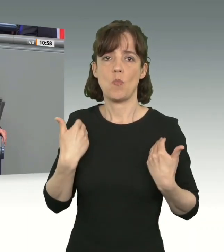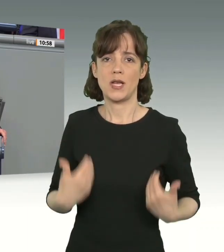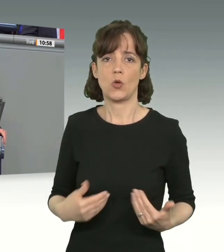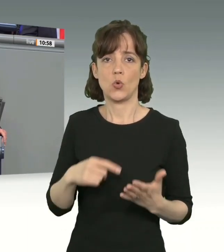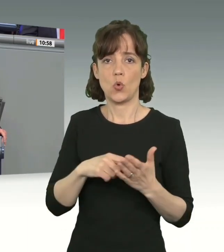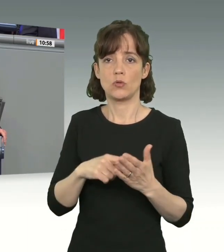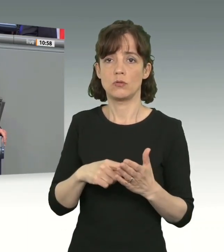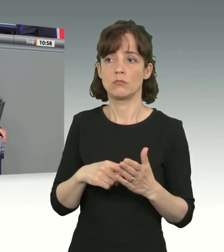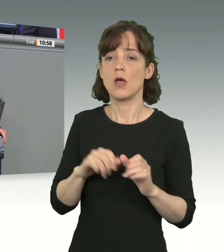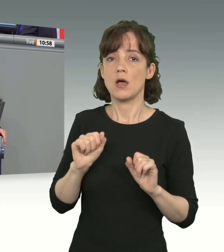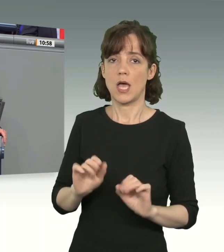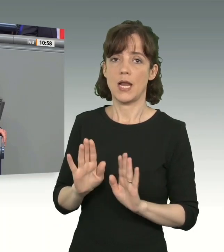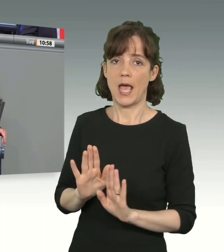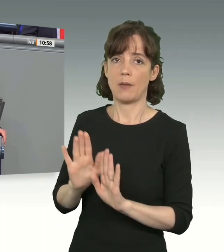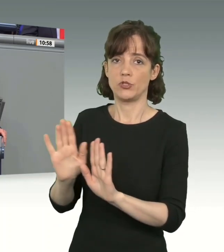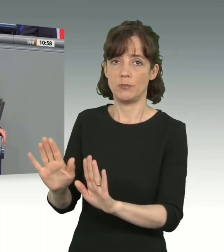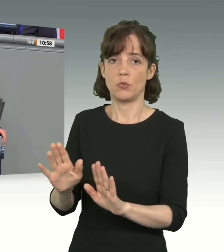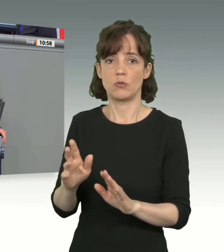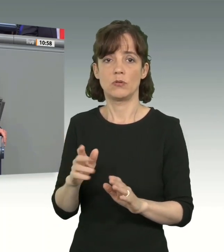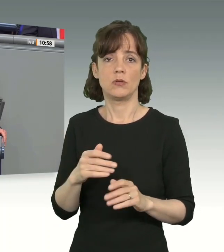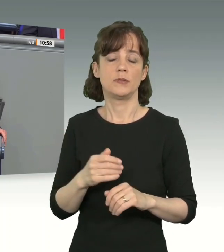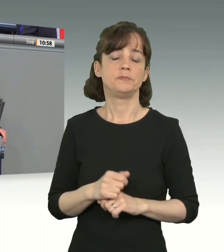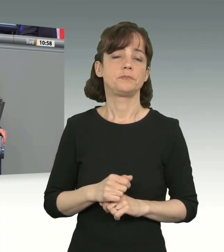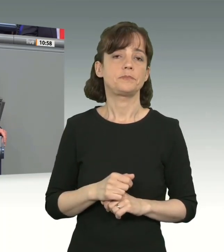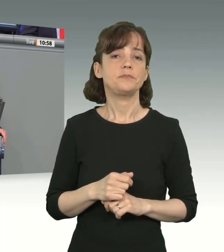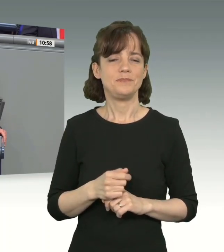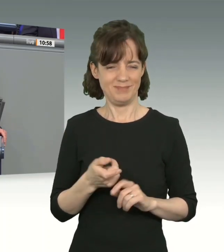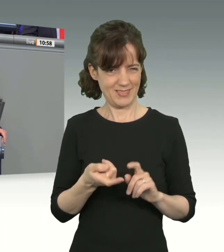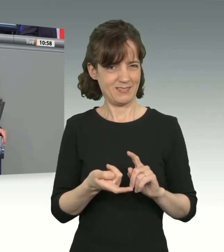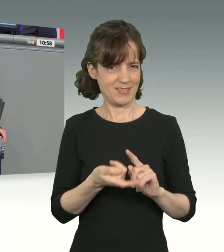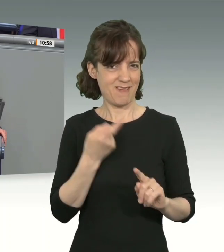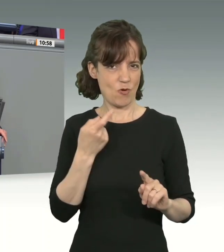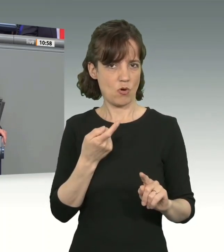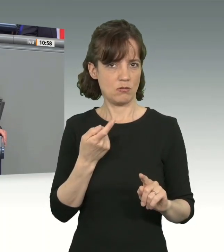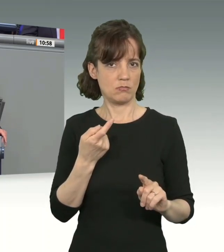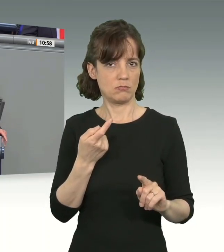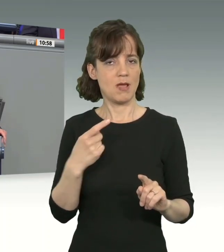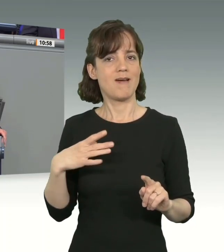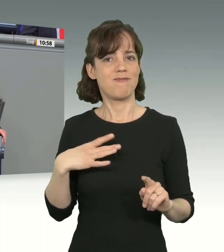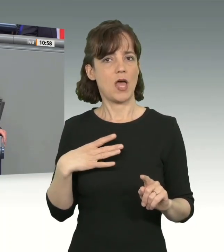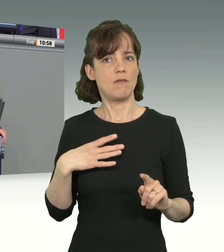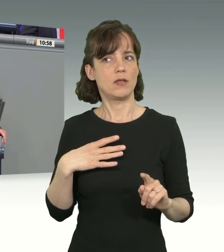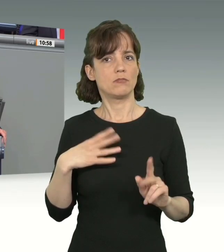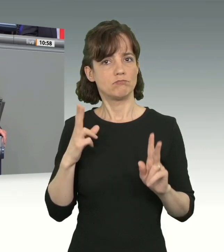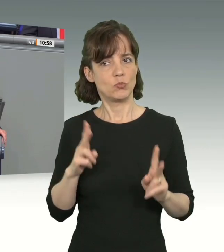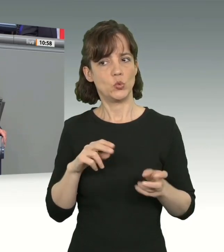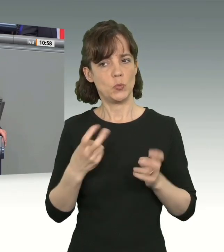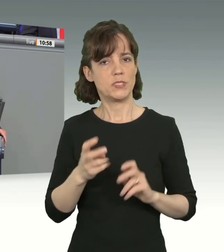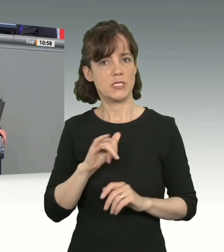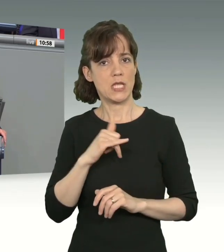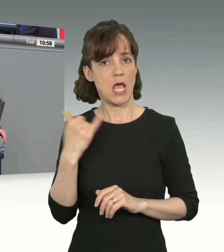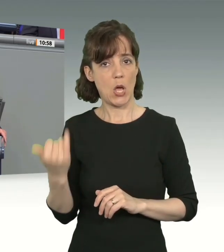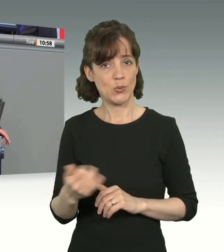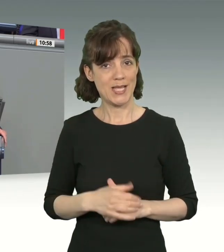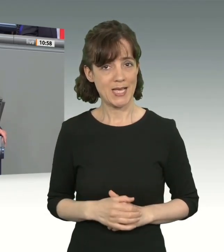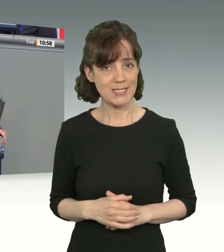abgeschoben werden können, ausreisen können. Wie viele davon sind eigentlich freiwillig bisher ausgereist? Genau für